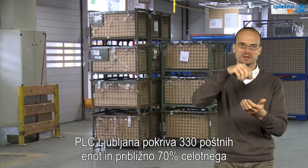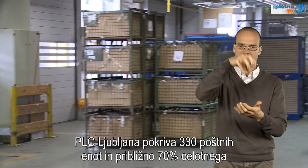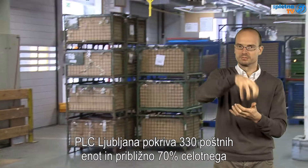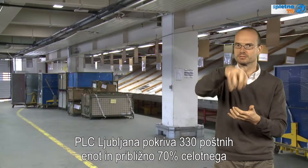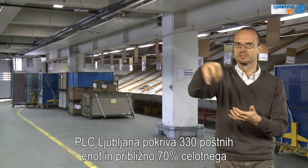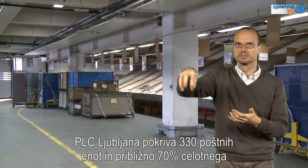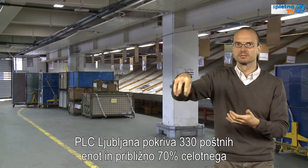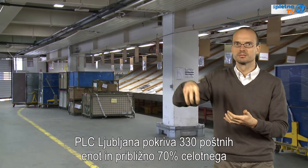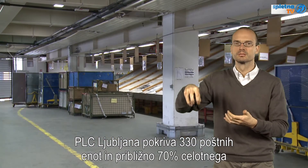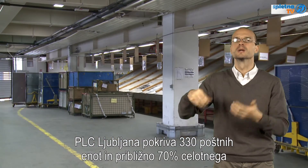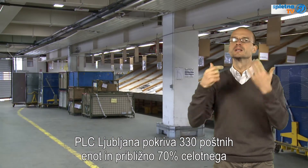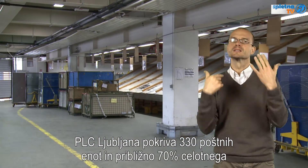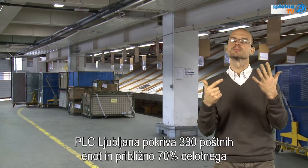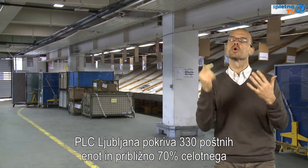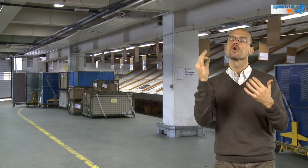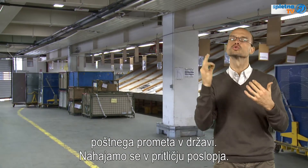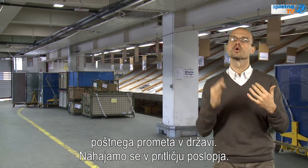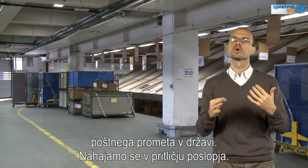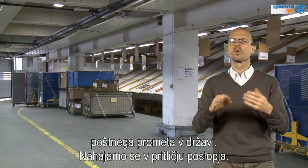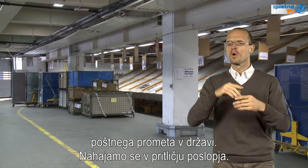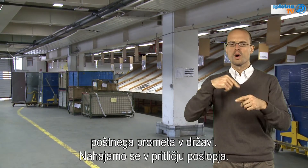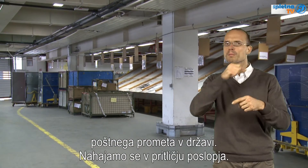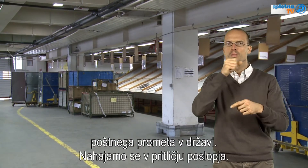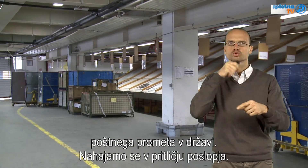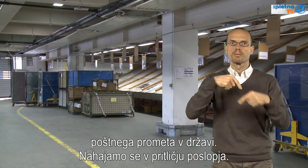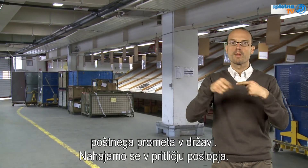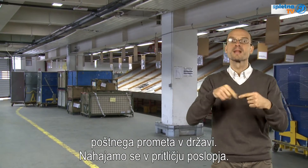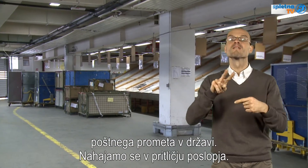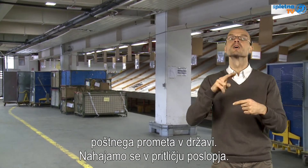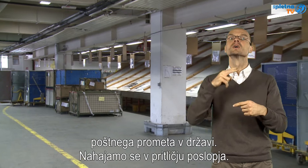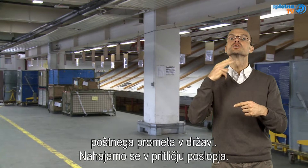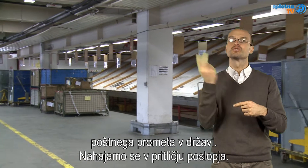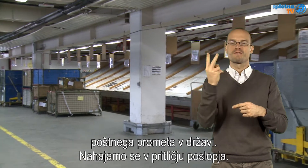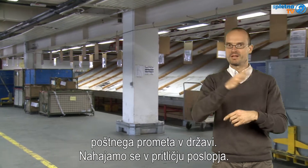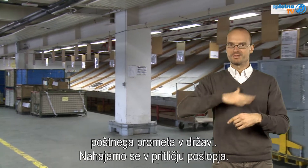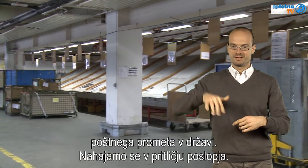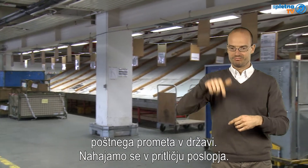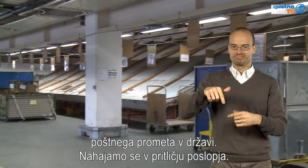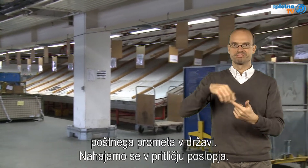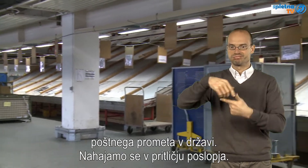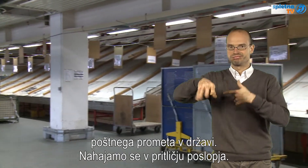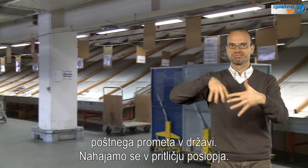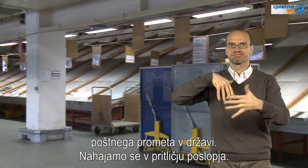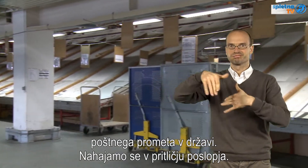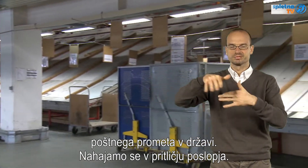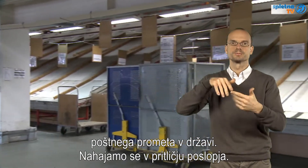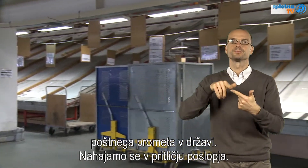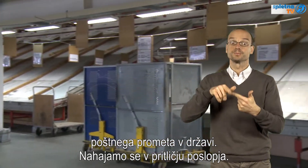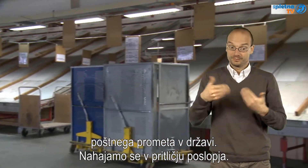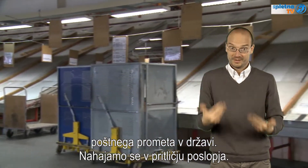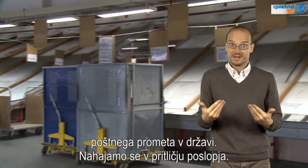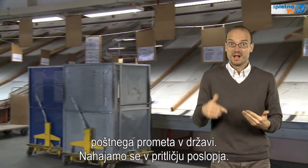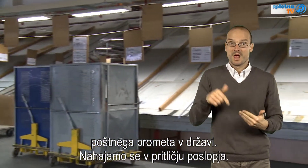in približno 70 odstotkov poštnega prometa v celotni državi. Se pa